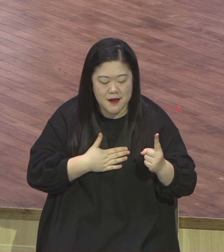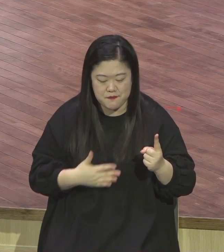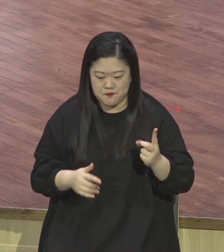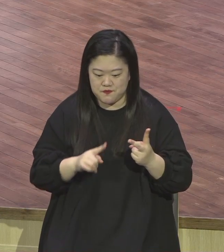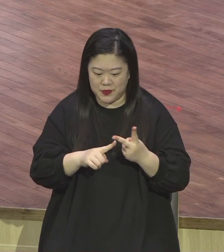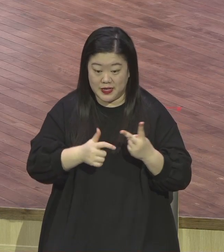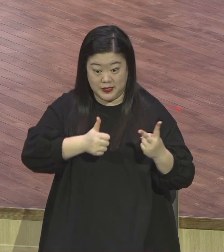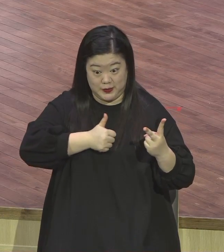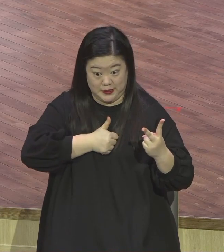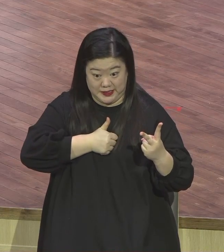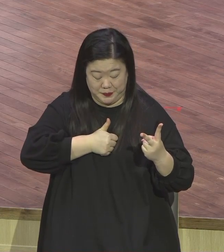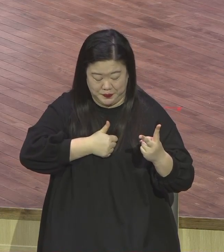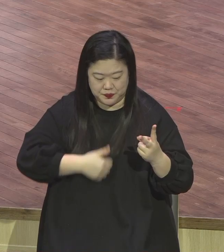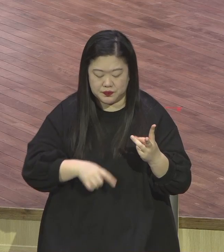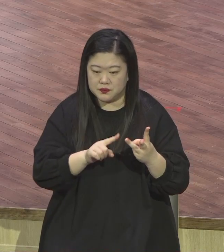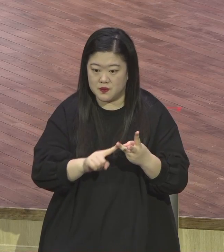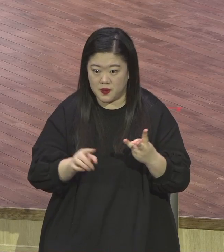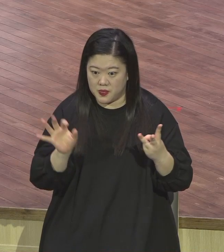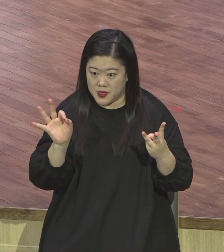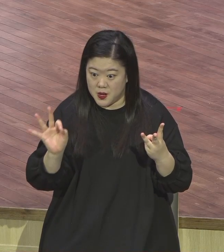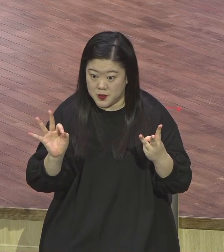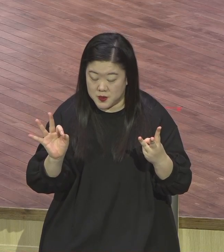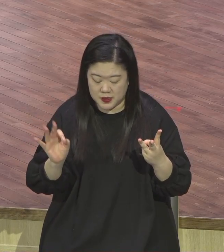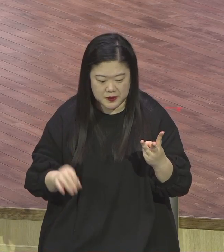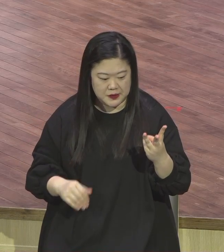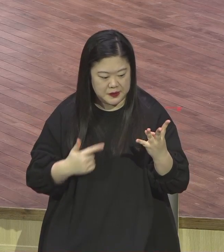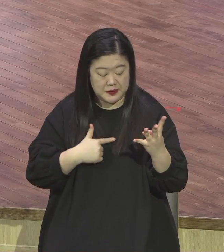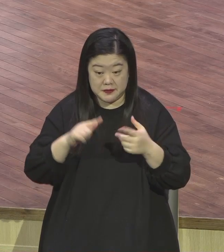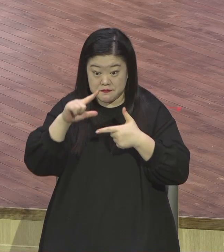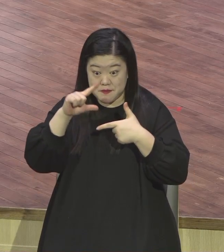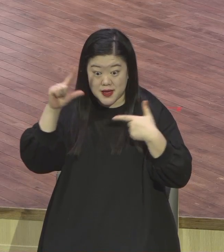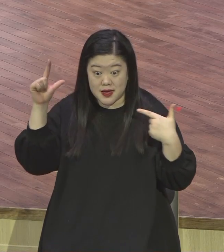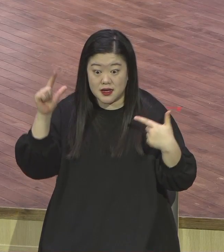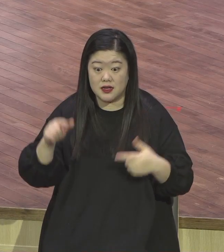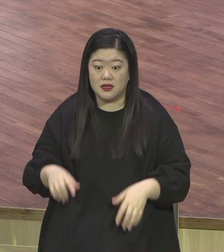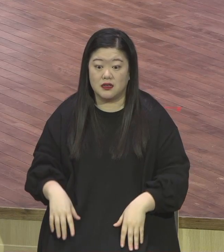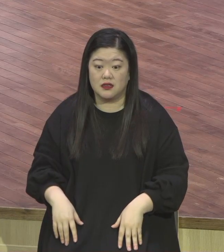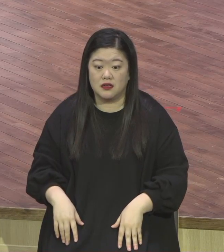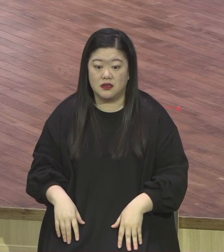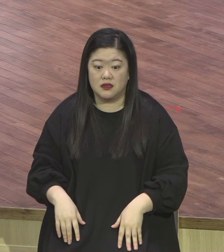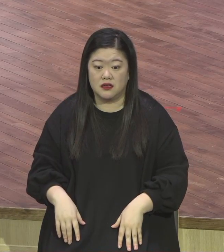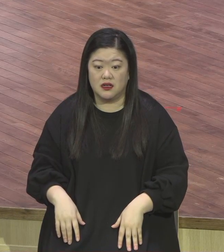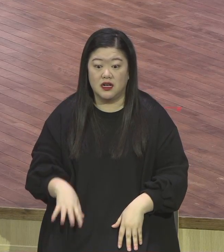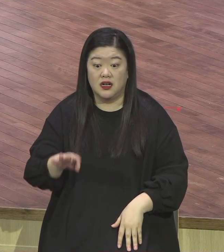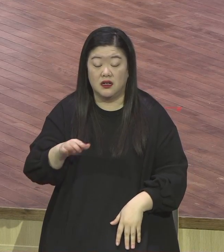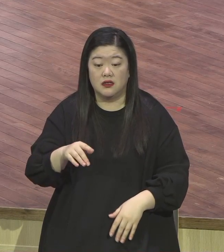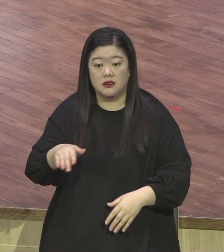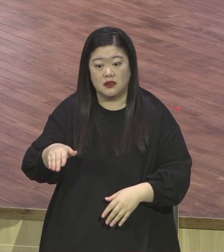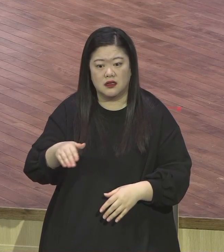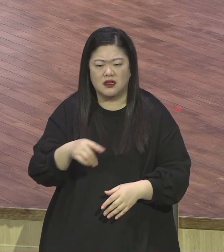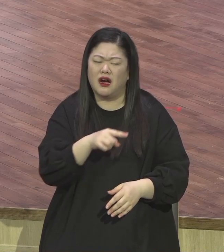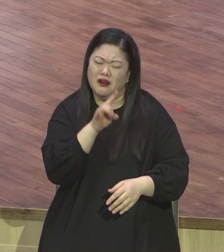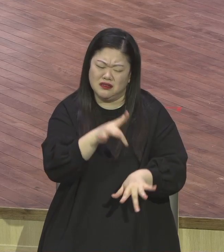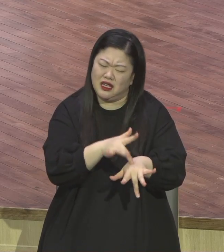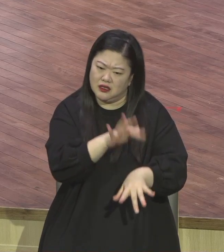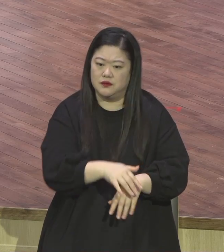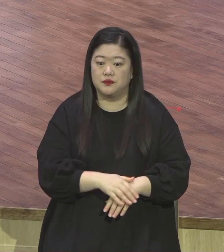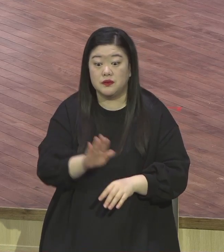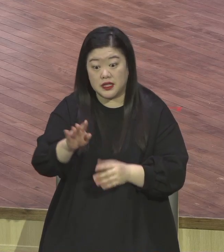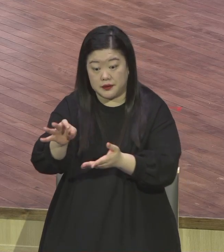물질 중심이 되면 사단 유혹이 되는 겁니다 아유 아까웠어 아까웠어 어떻게 흥금을 합니까 돈이 아까운데 돈이